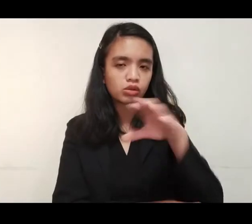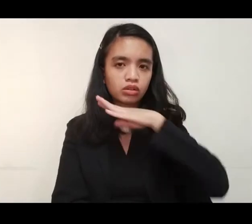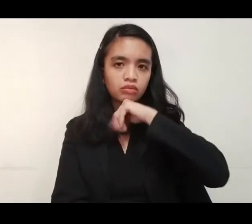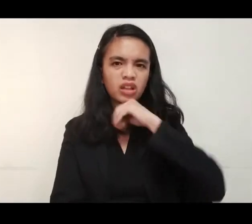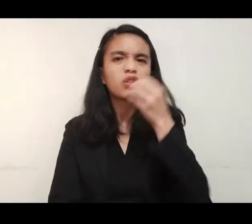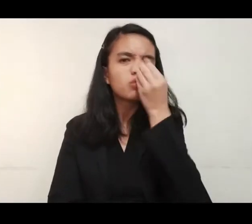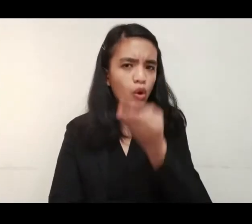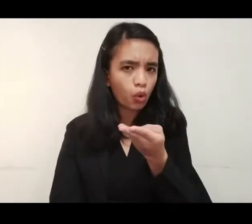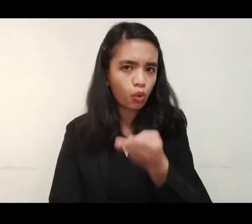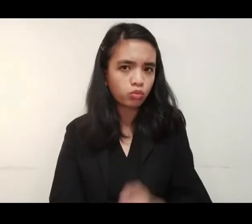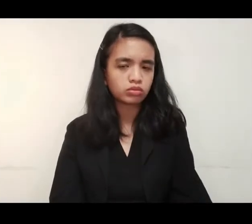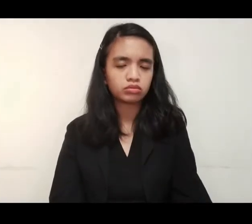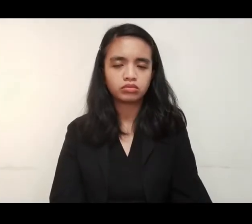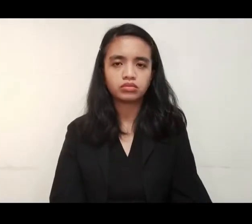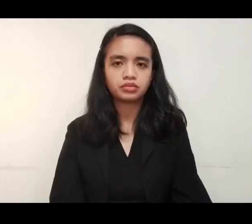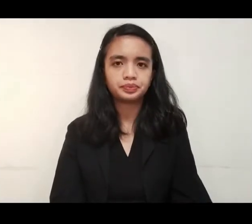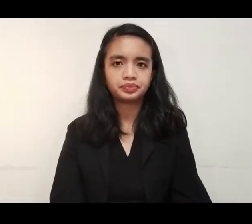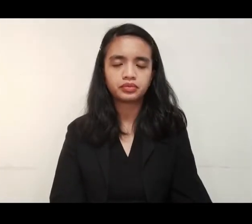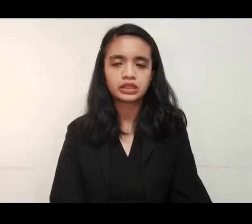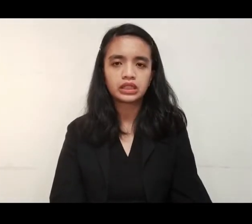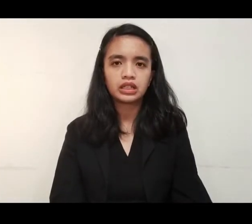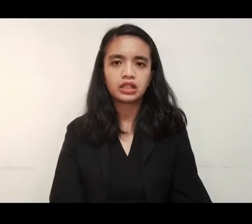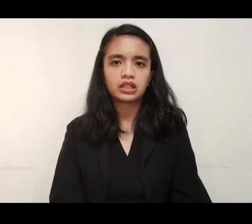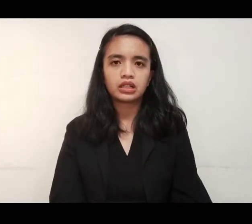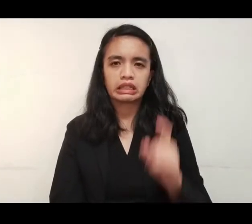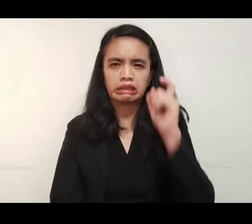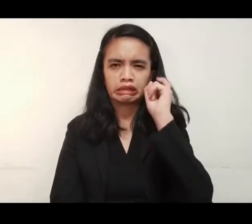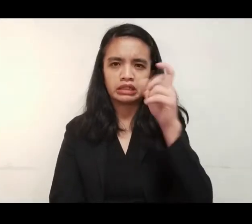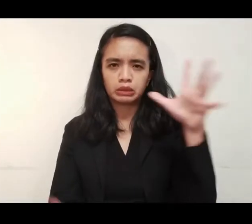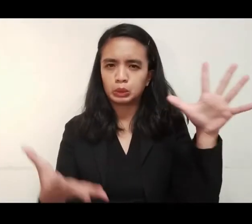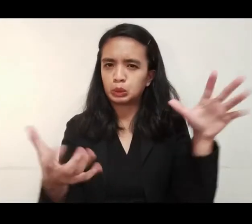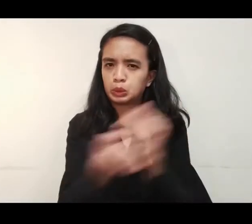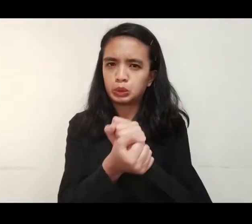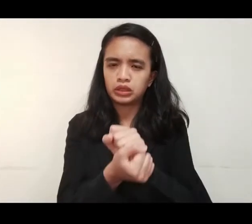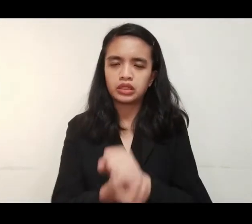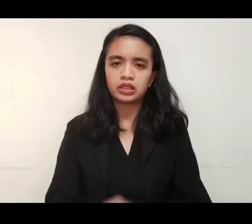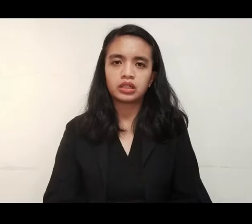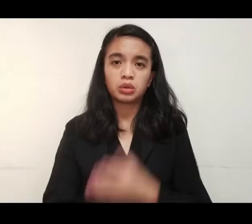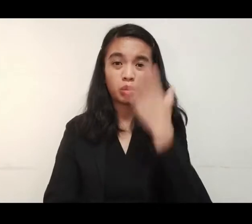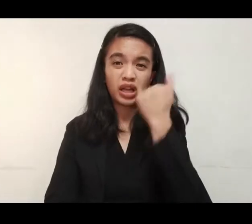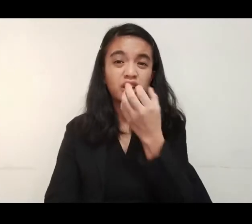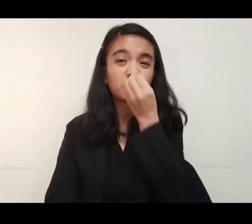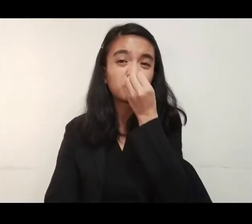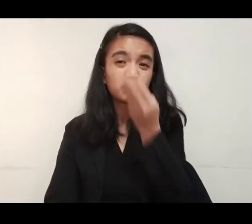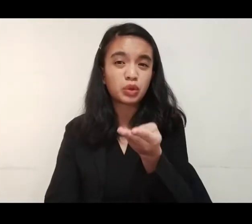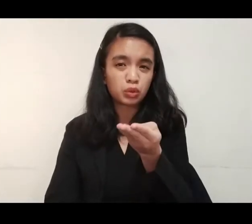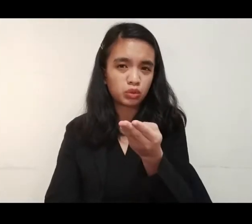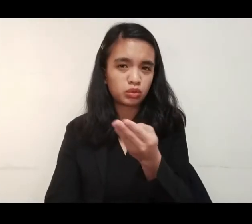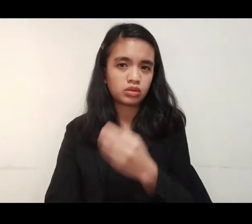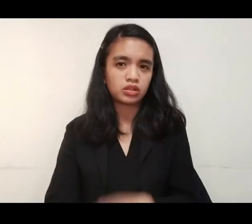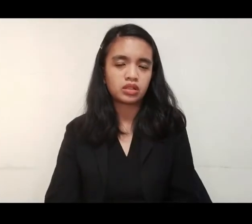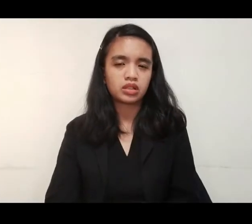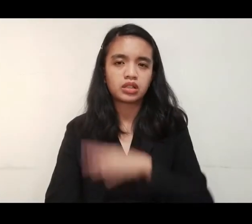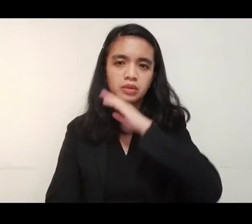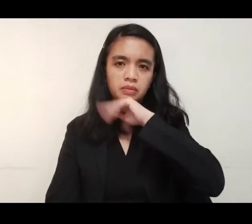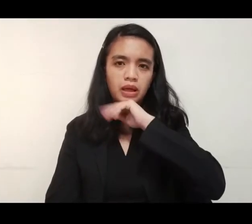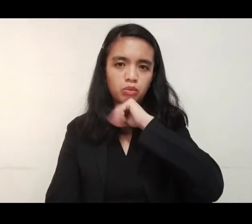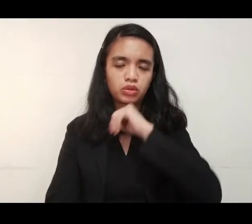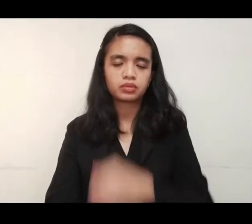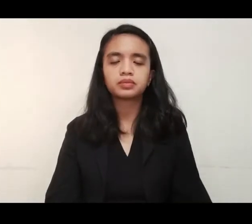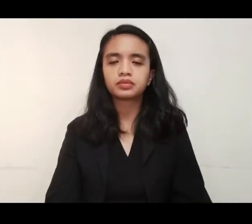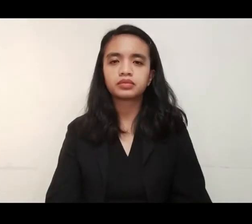kilo ng karanin ng baboy. Kunti na, wala nang kaya mabilis maubos kasi kunti na lang yung